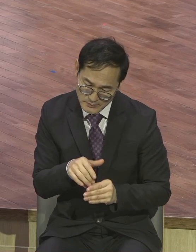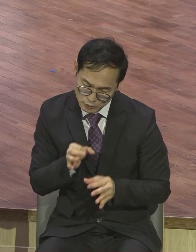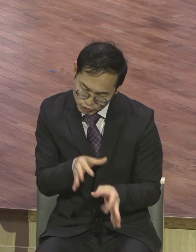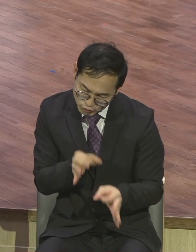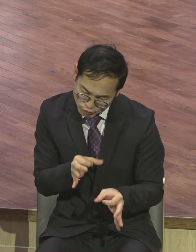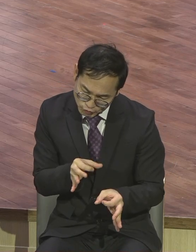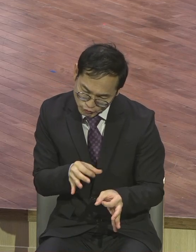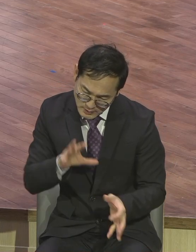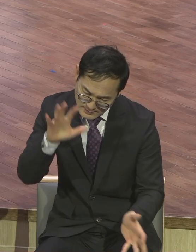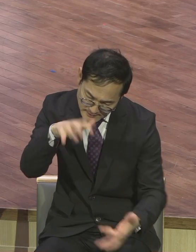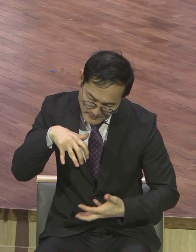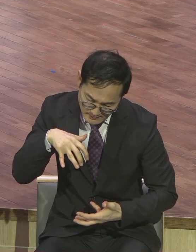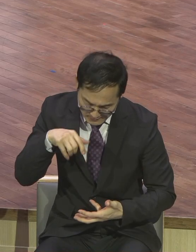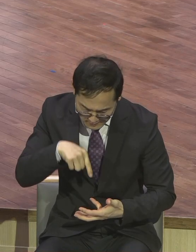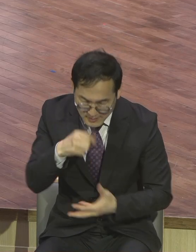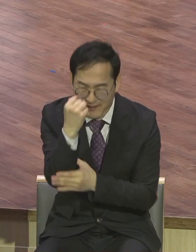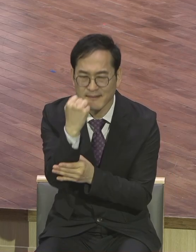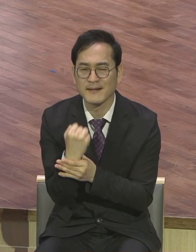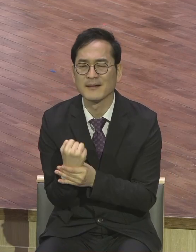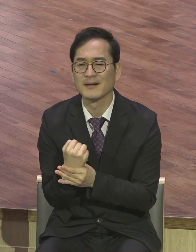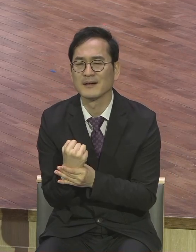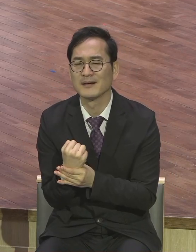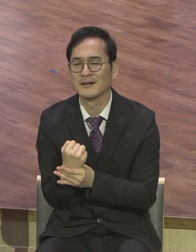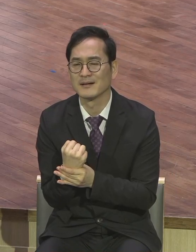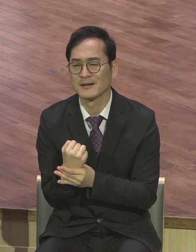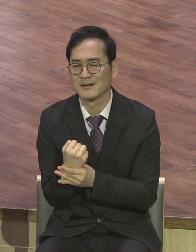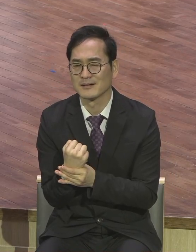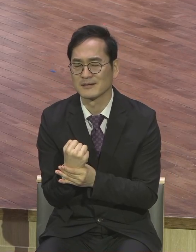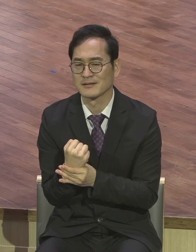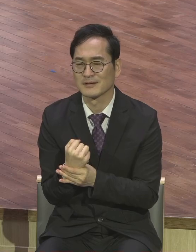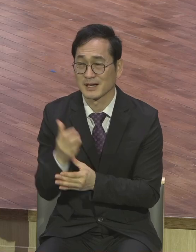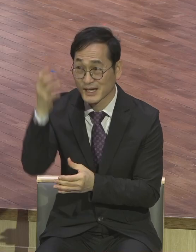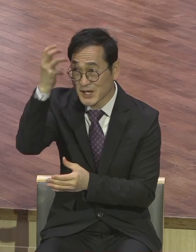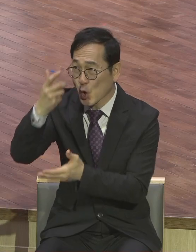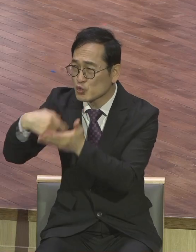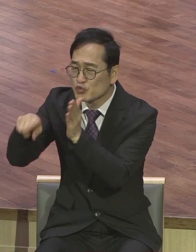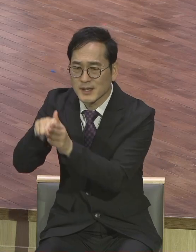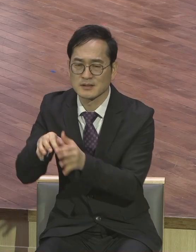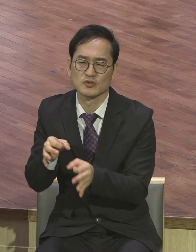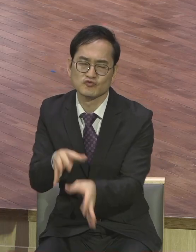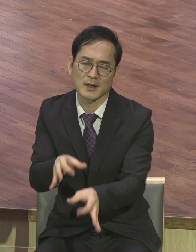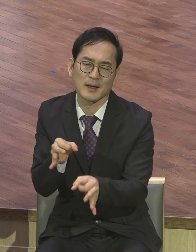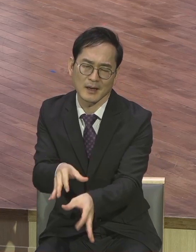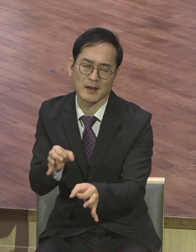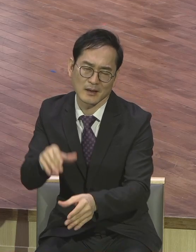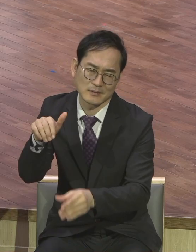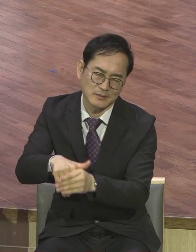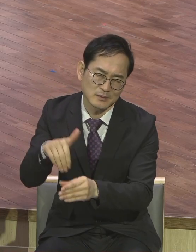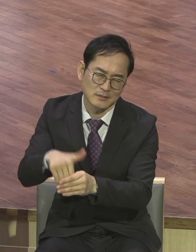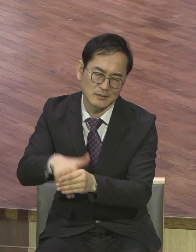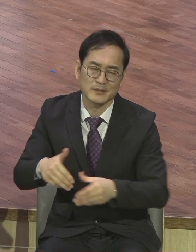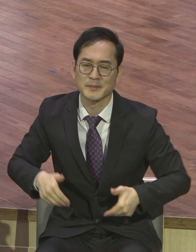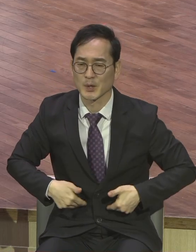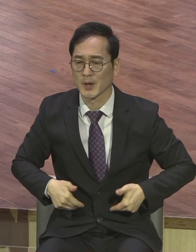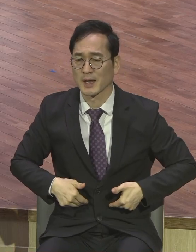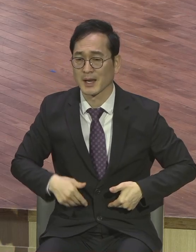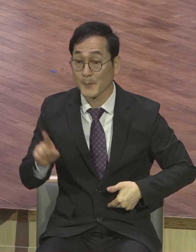우리는 제대로 된 영혼을 위한 투자를 해야 되는데 그것이 뭐냐 영혼 살리는